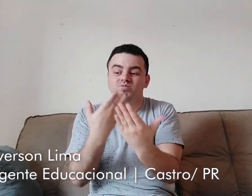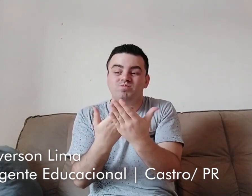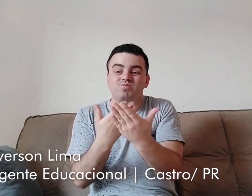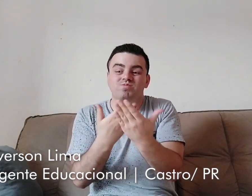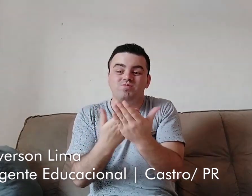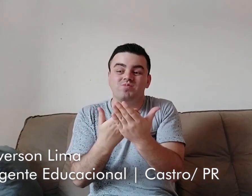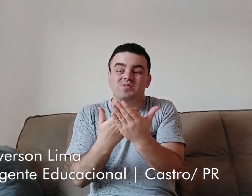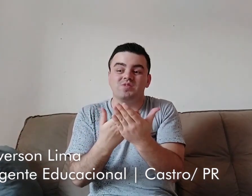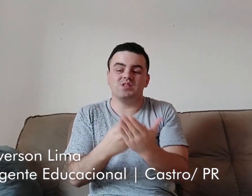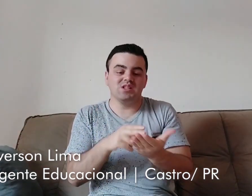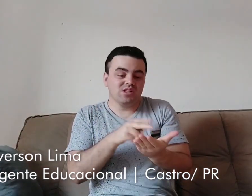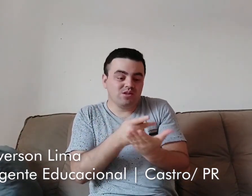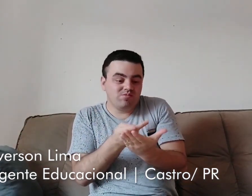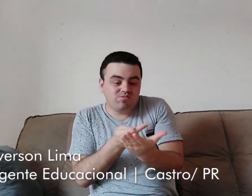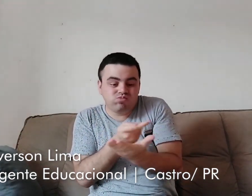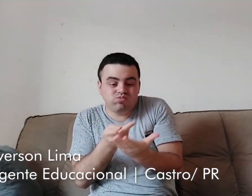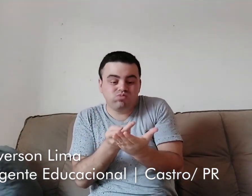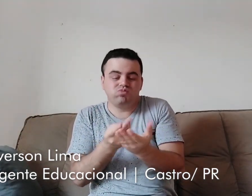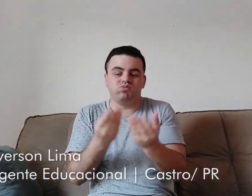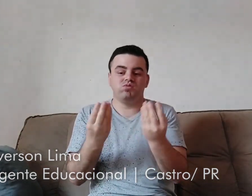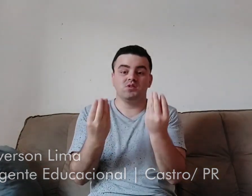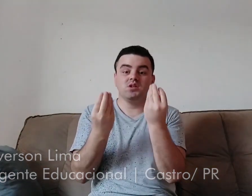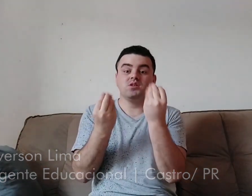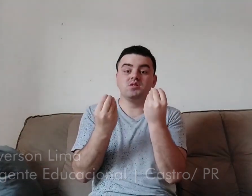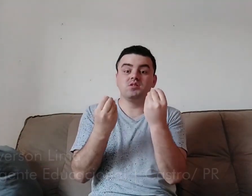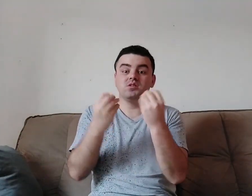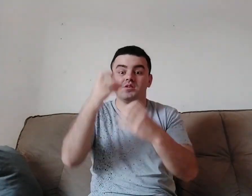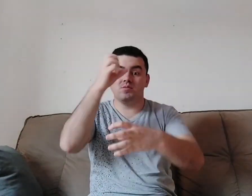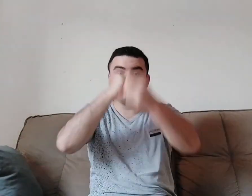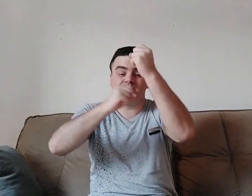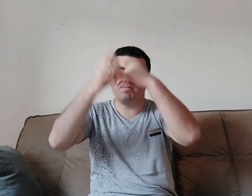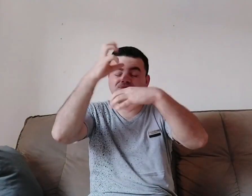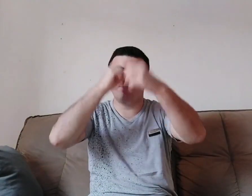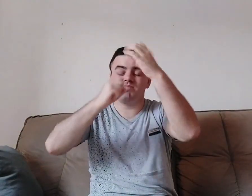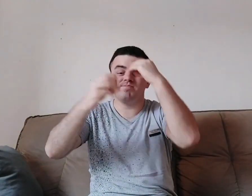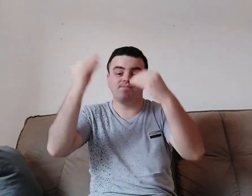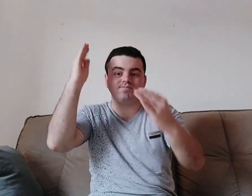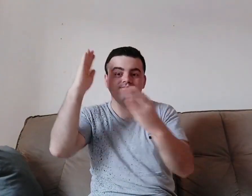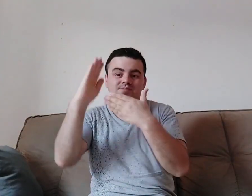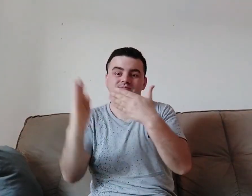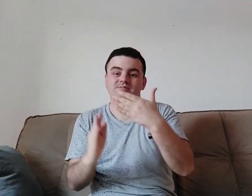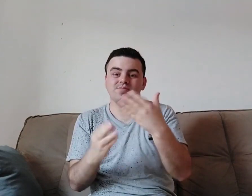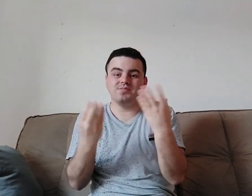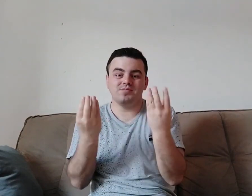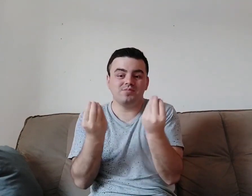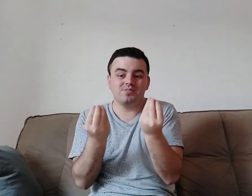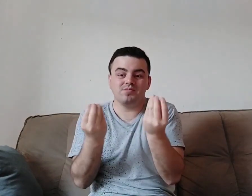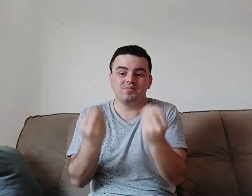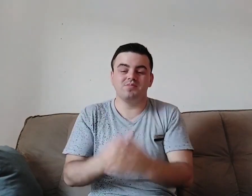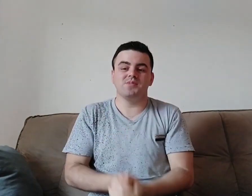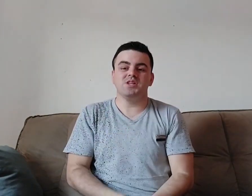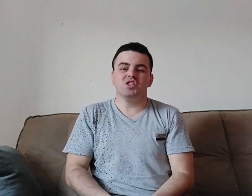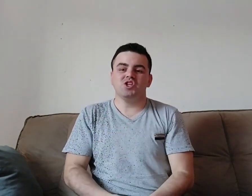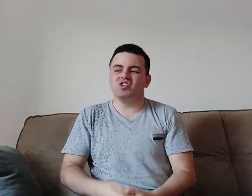No passado eu estudava a Libras e eu queria aprender vários sinais. E